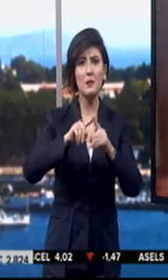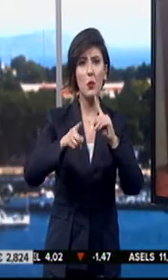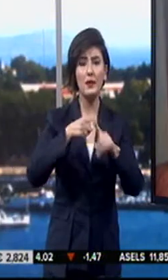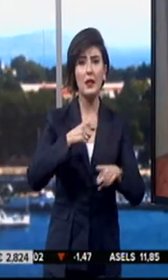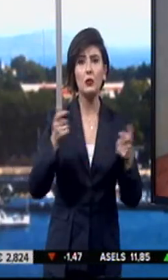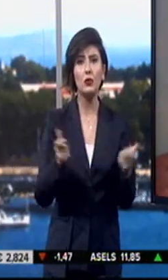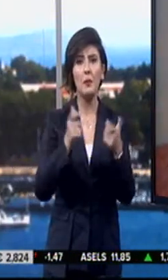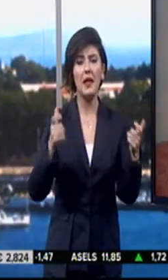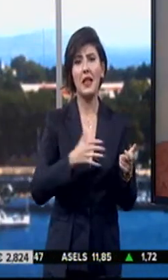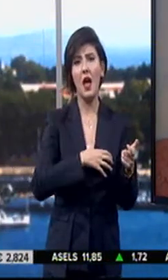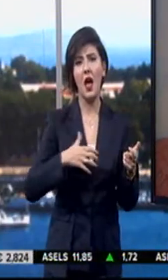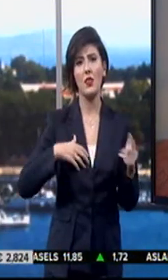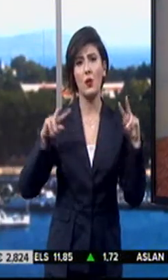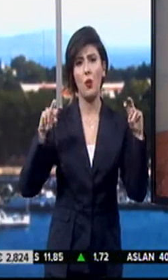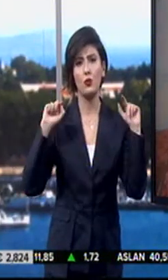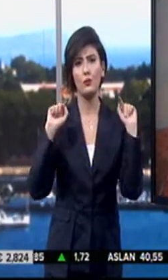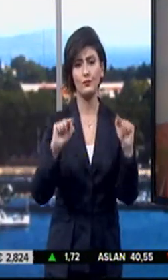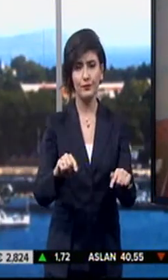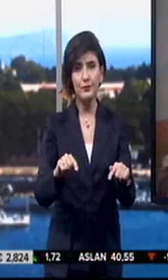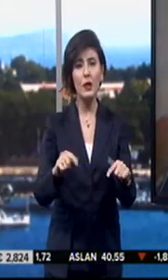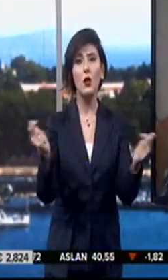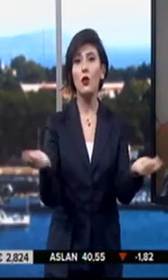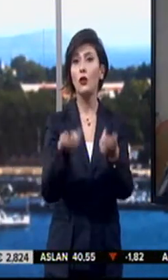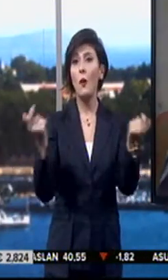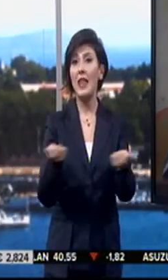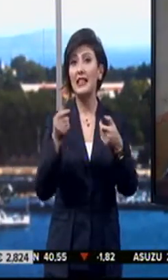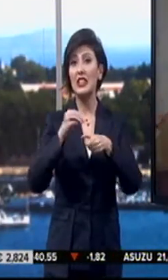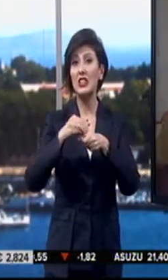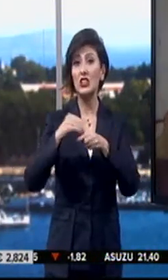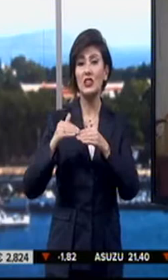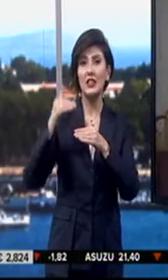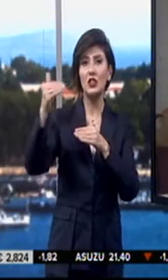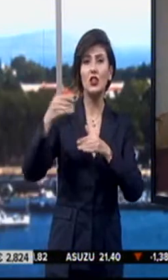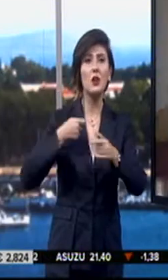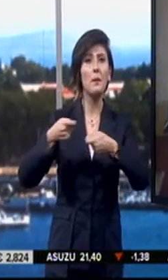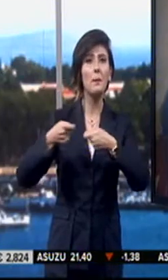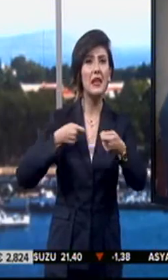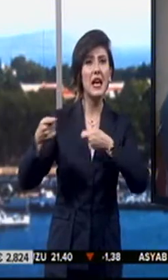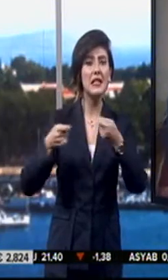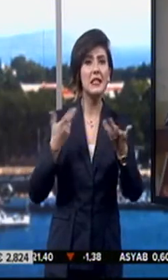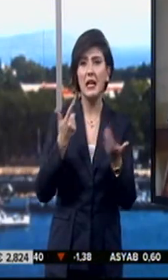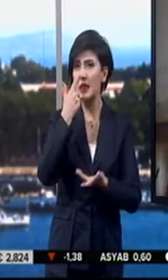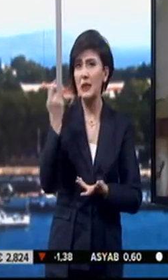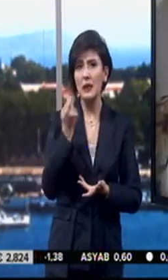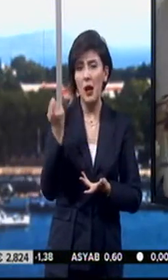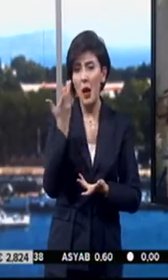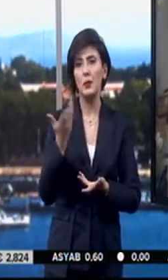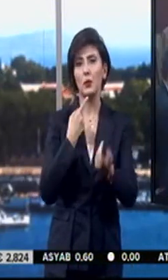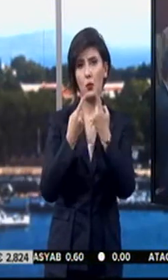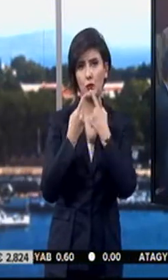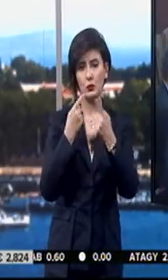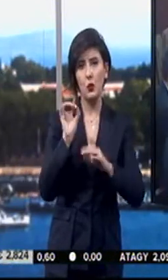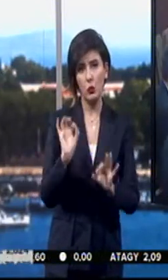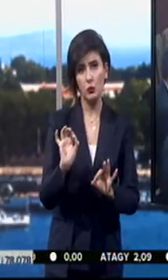faiz politikaları toplantının ana gündem maddesiydi. Toplantıda iç ve dış piyasada atılacak adımlar da